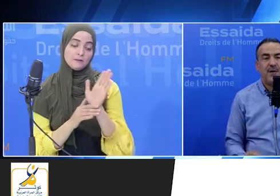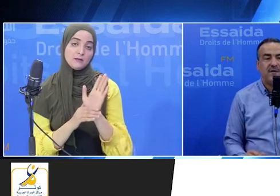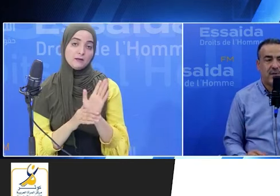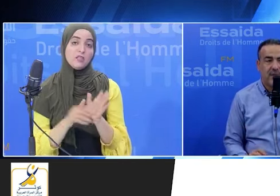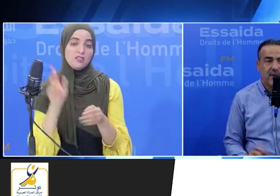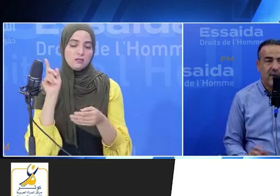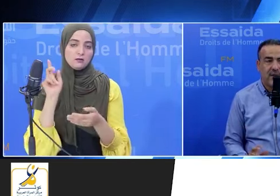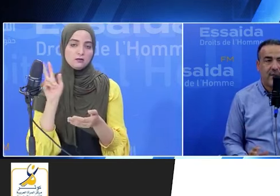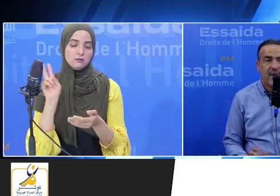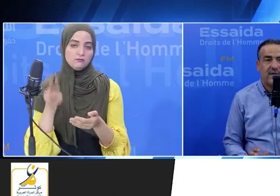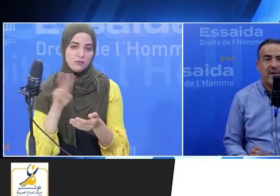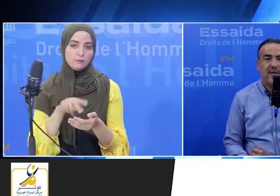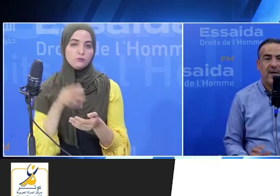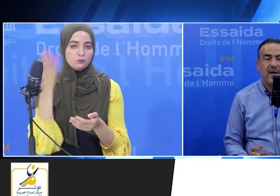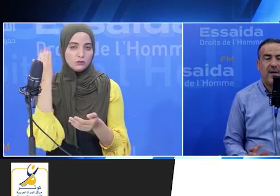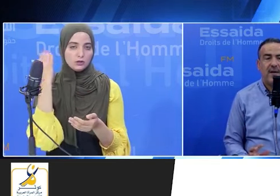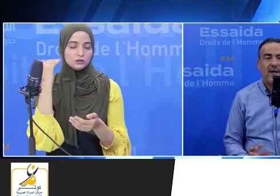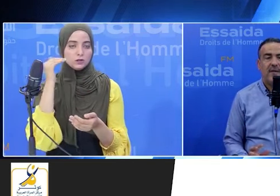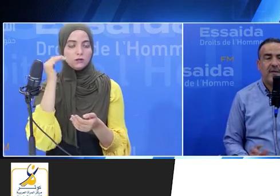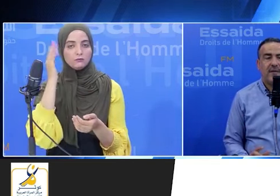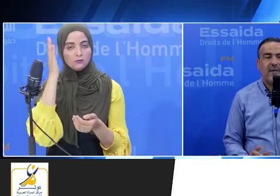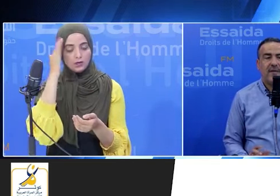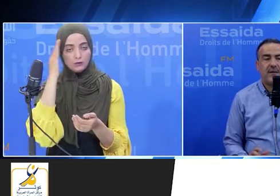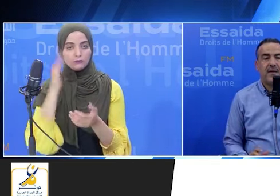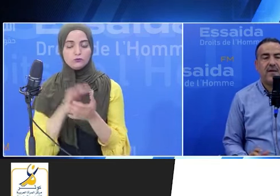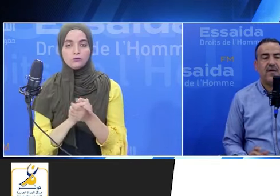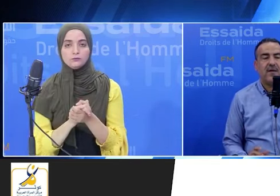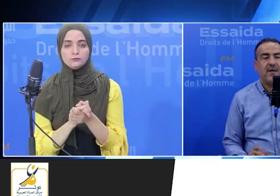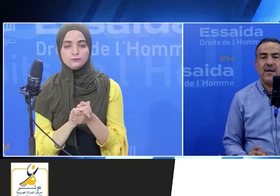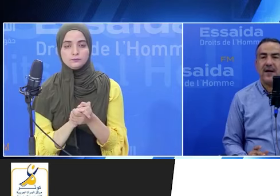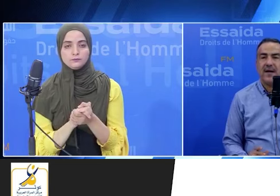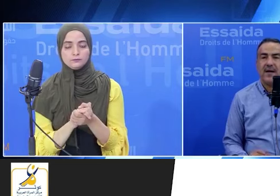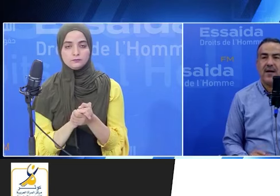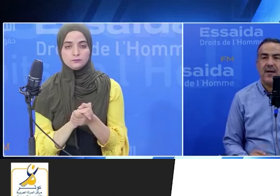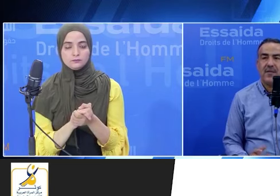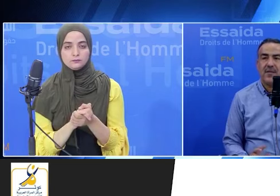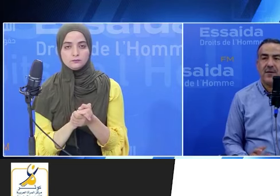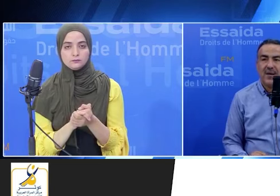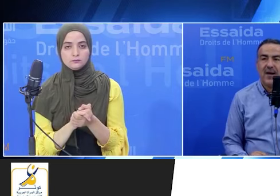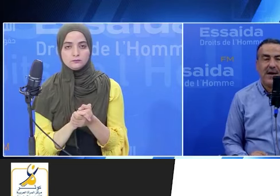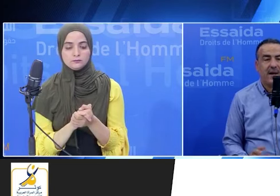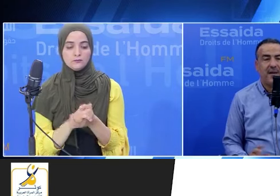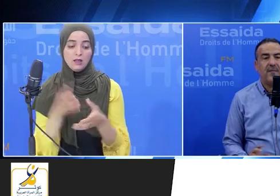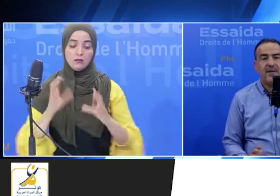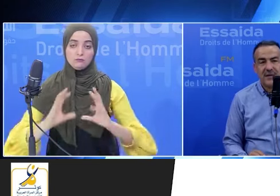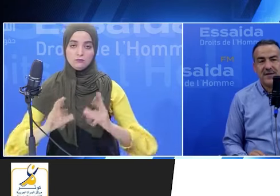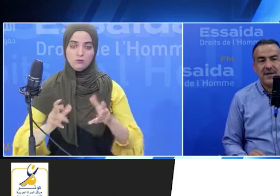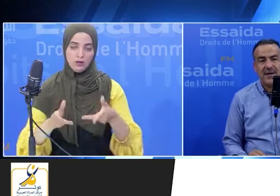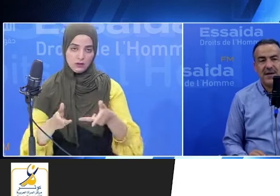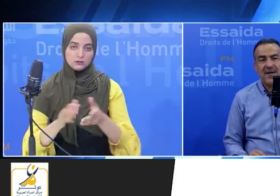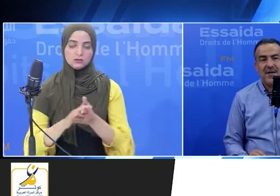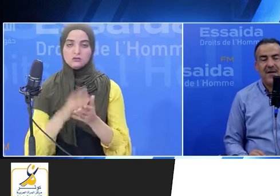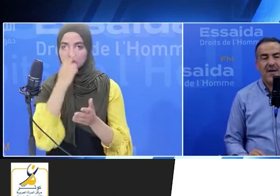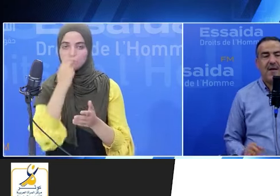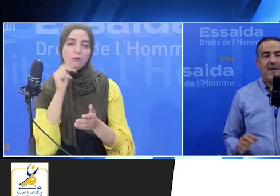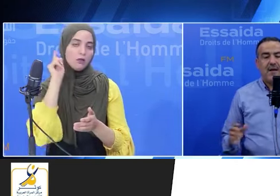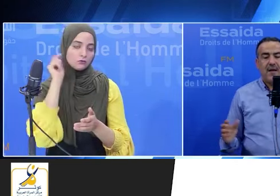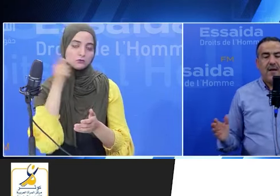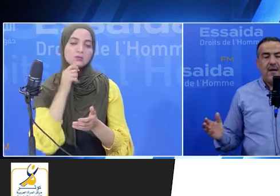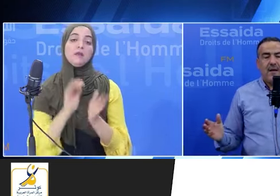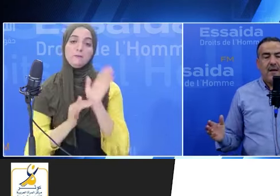ثبتوا منهم مش هتكون معلومة صحيحة مرة جاية ثلاثة من دوائر دوائر الإعاقة من دوائر الإعاقة متراشحين